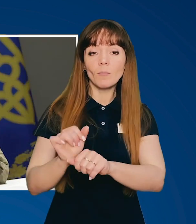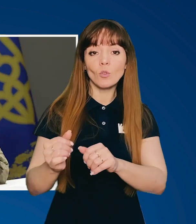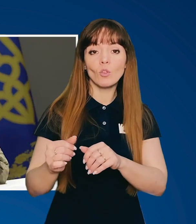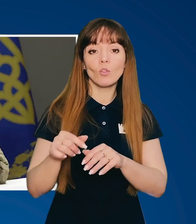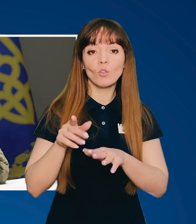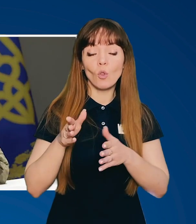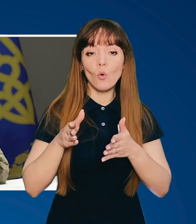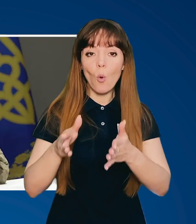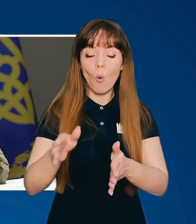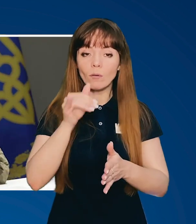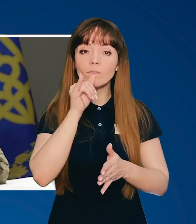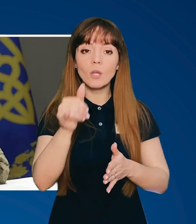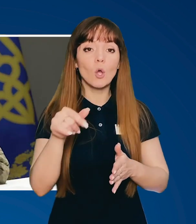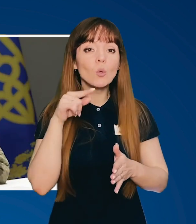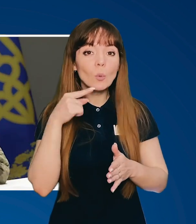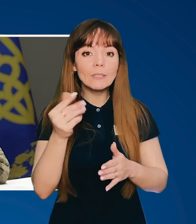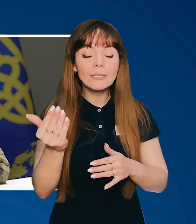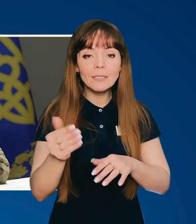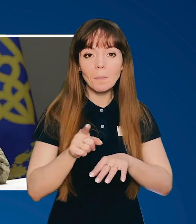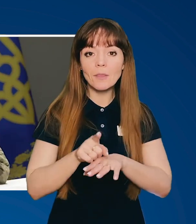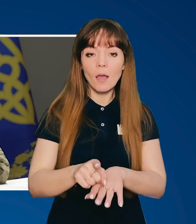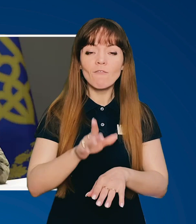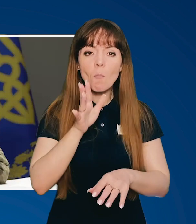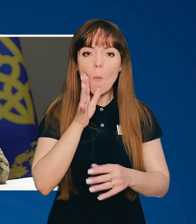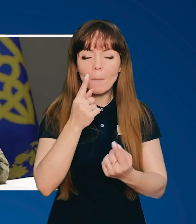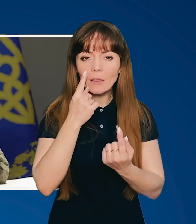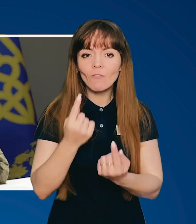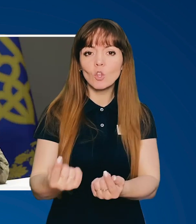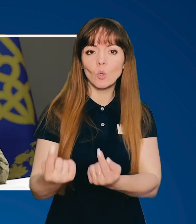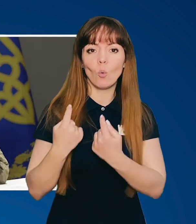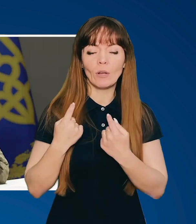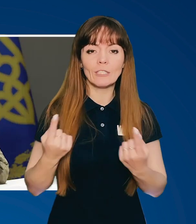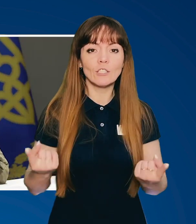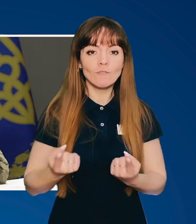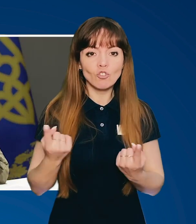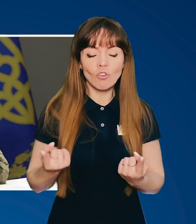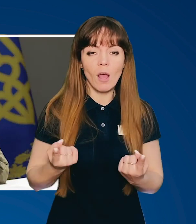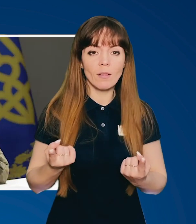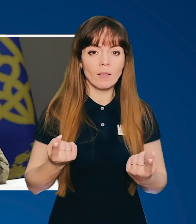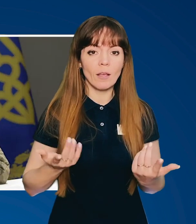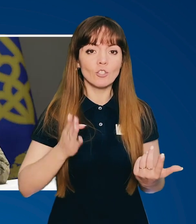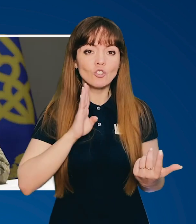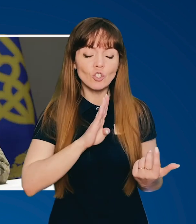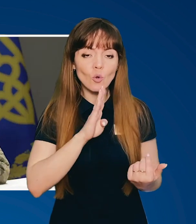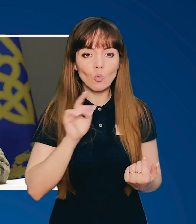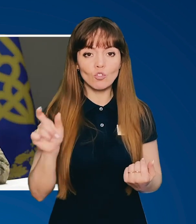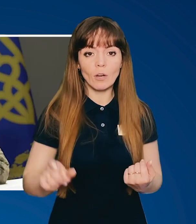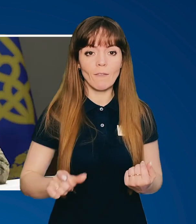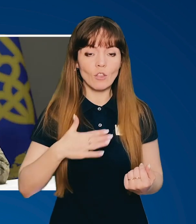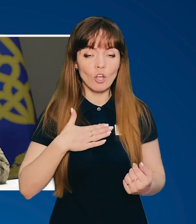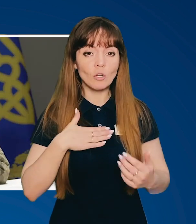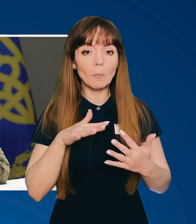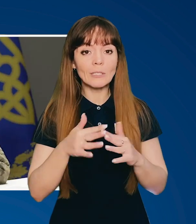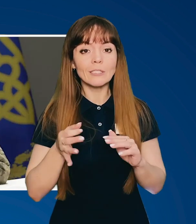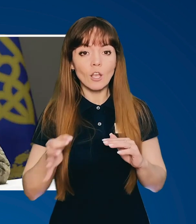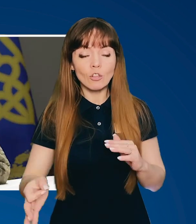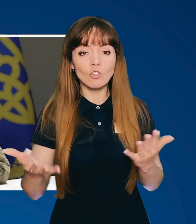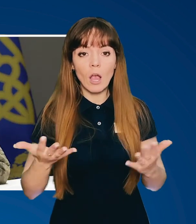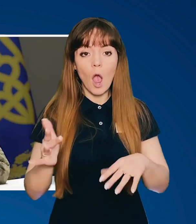дорогу російським танкам. В момент вторгнення. Звичайна жіночка в нашому селищі,